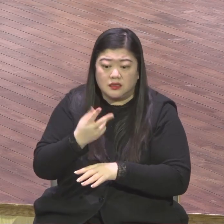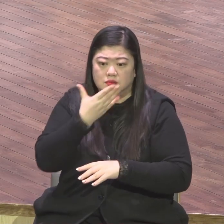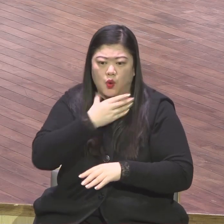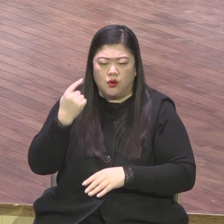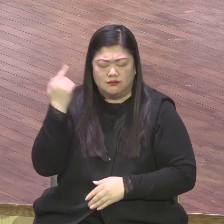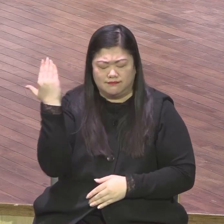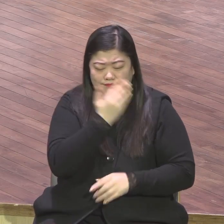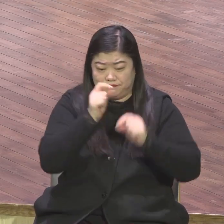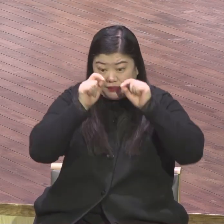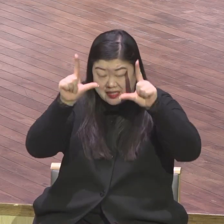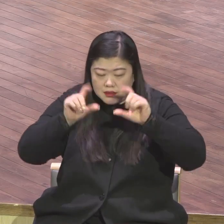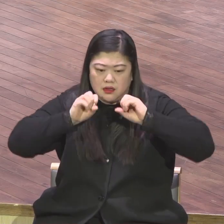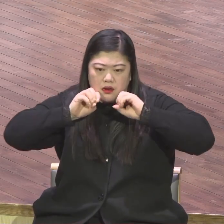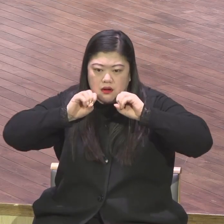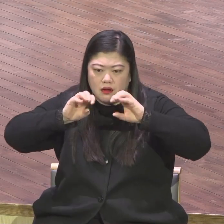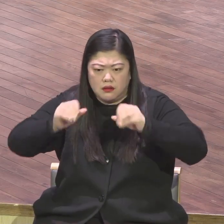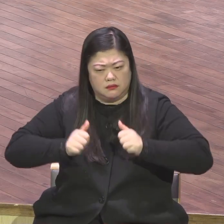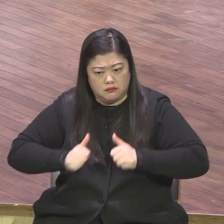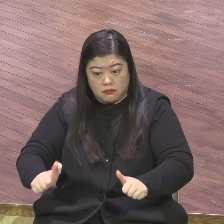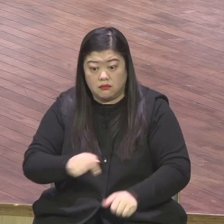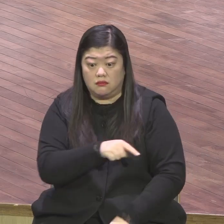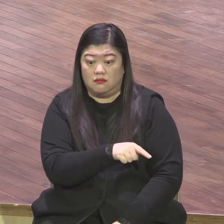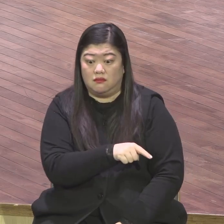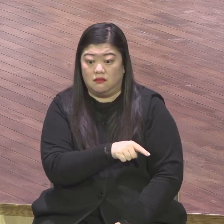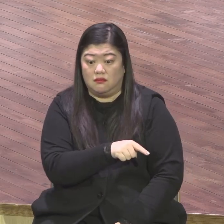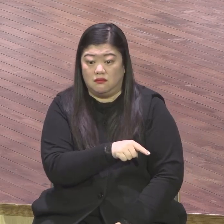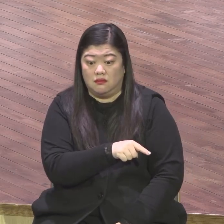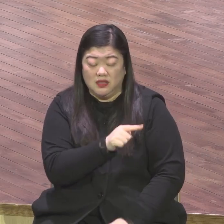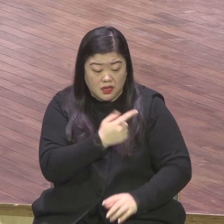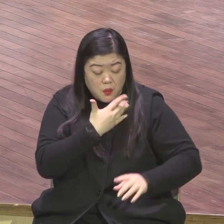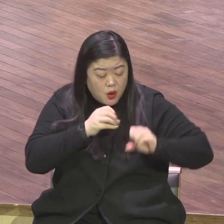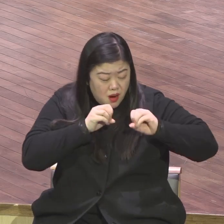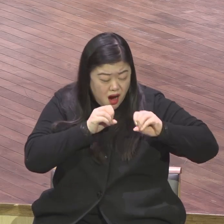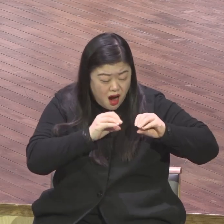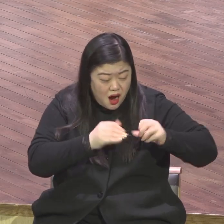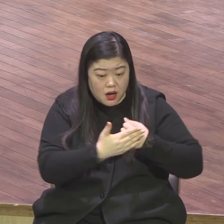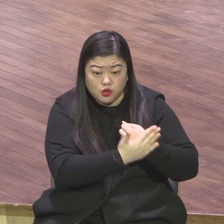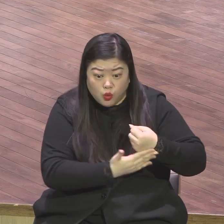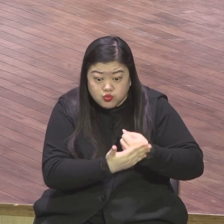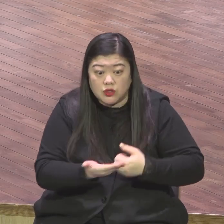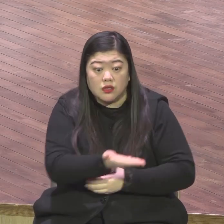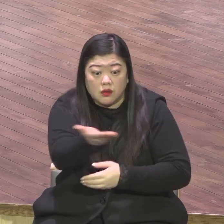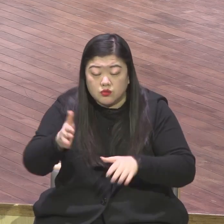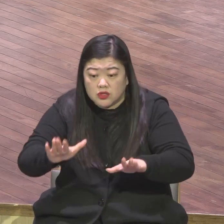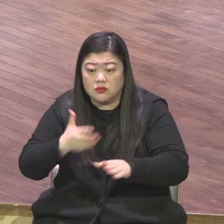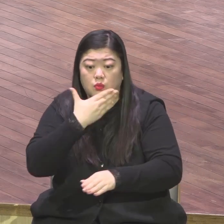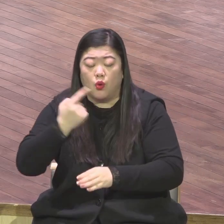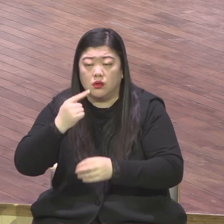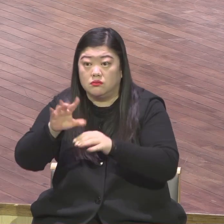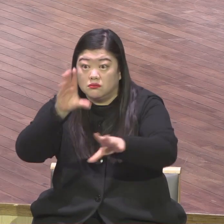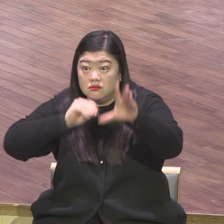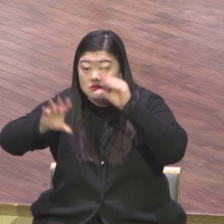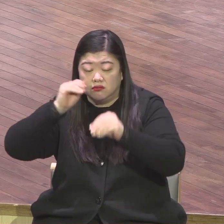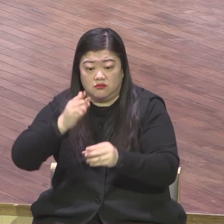이것이 우리에게까지 전해졌잖아요 이제 우리는 21세기 4등전을 서야 됩니다